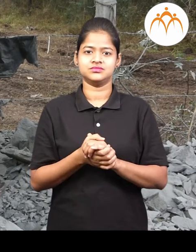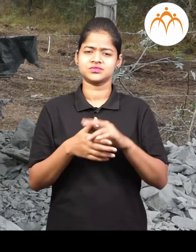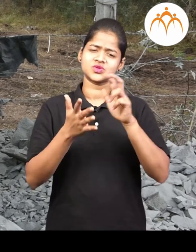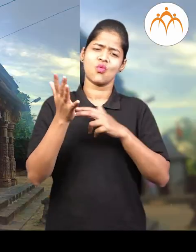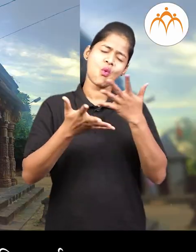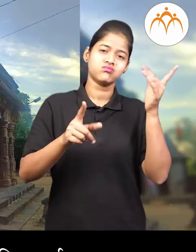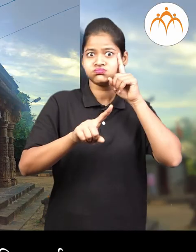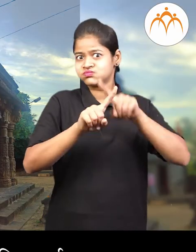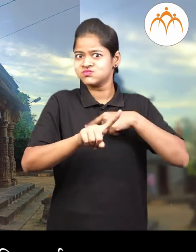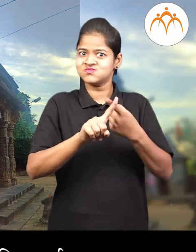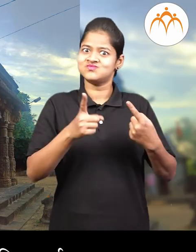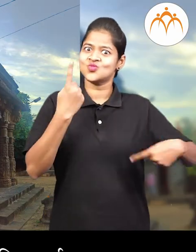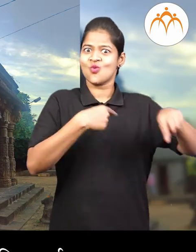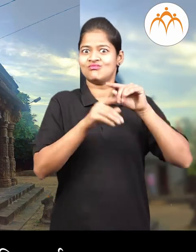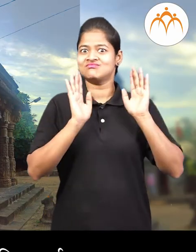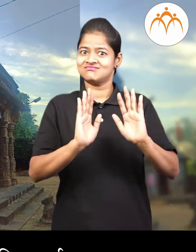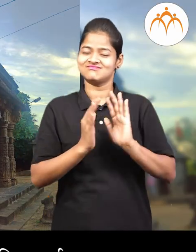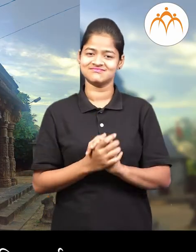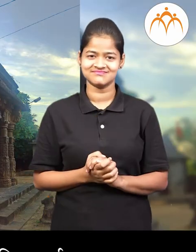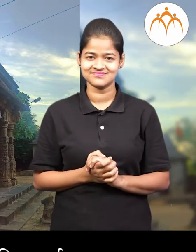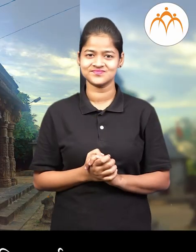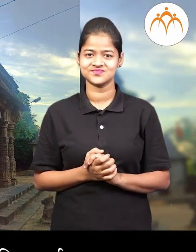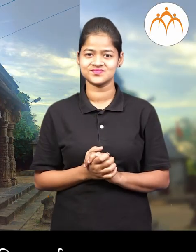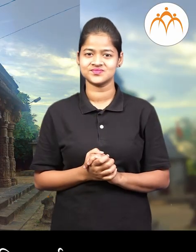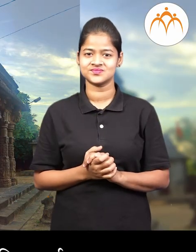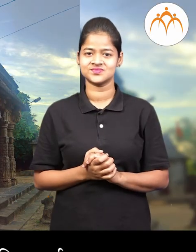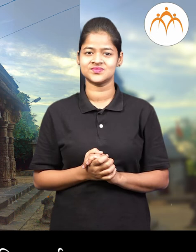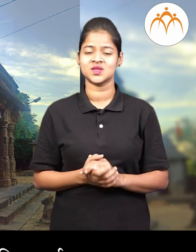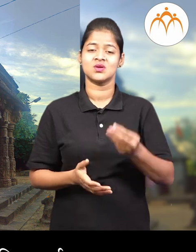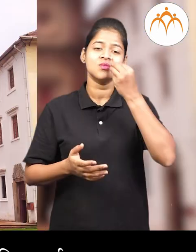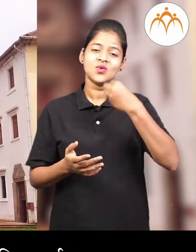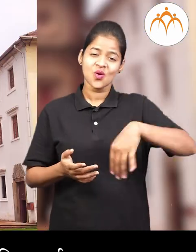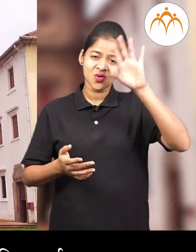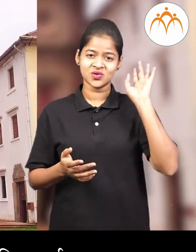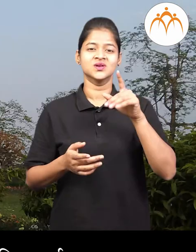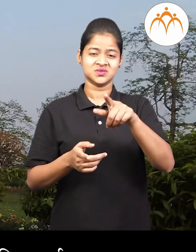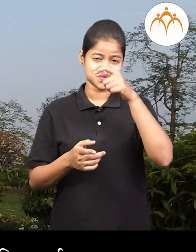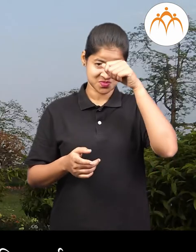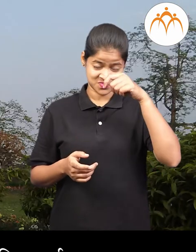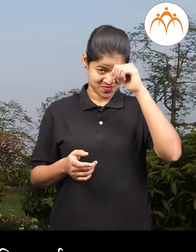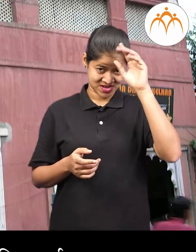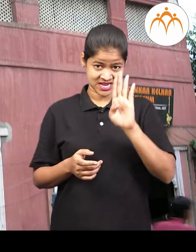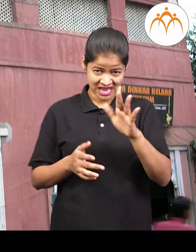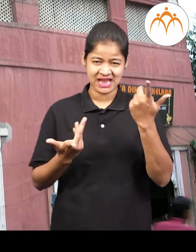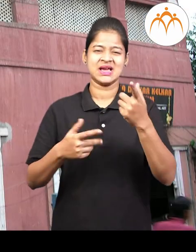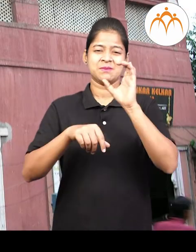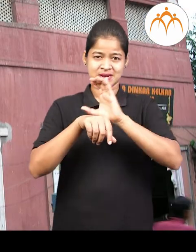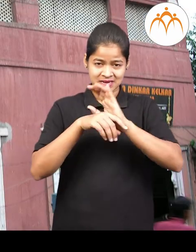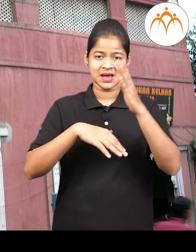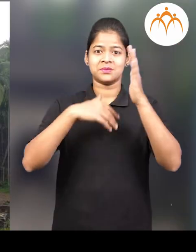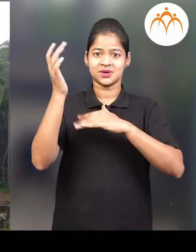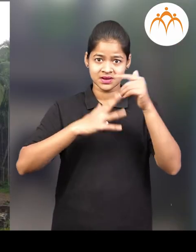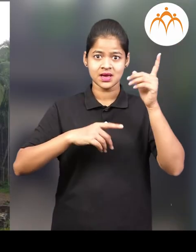प्रत्यक गावा मधे खुप पुर्वीचे एखादे मंदीर, चर्ज, समारग, वस्तु